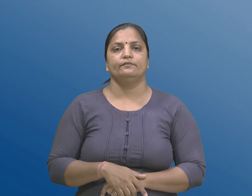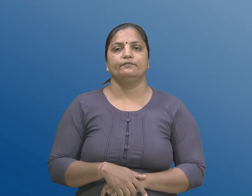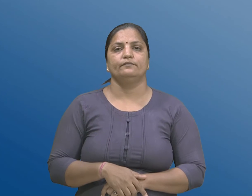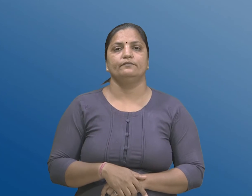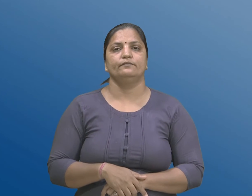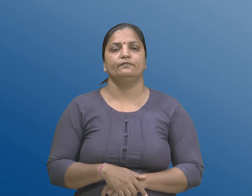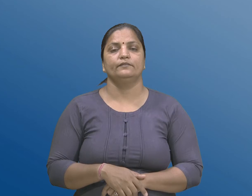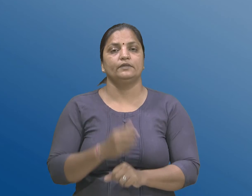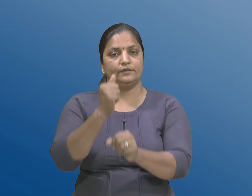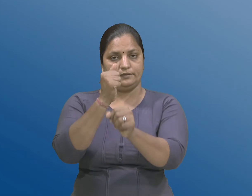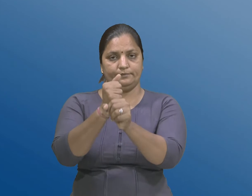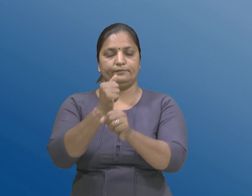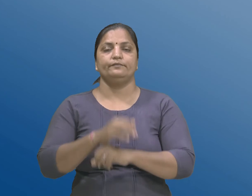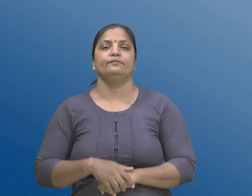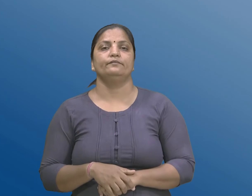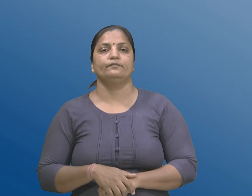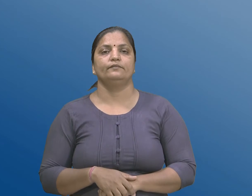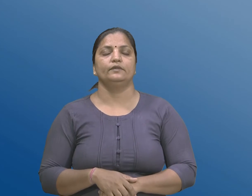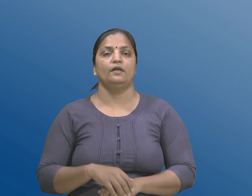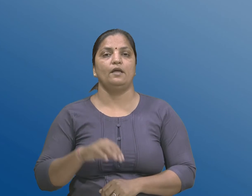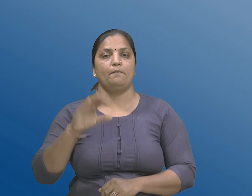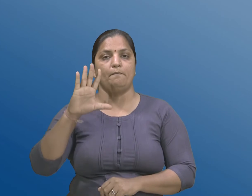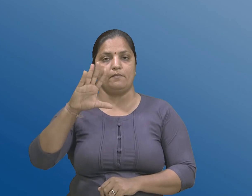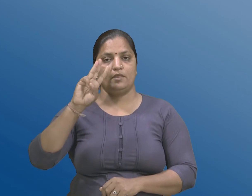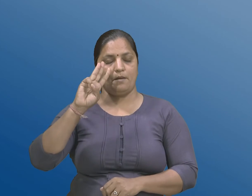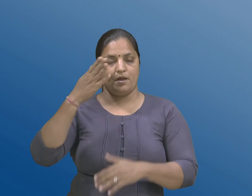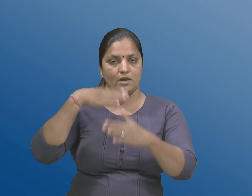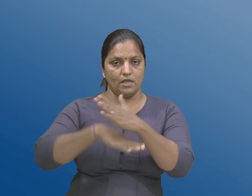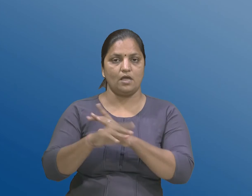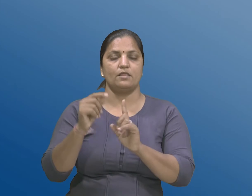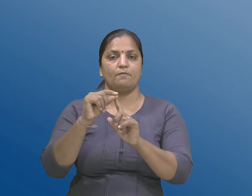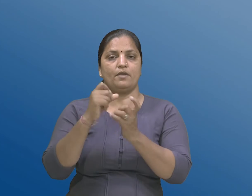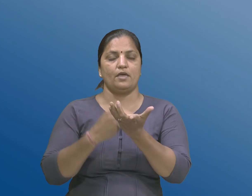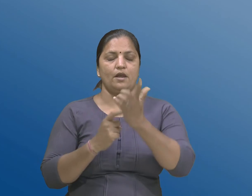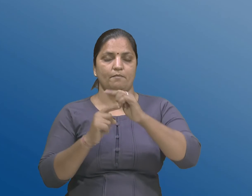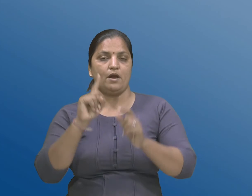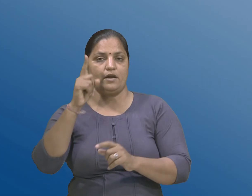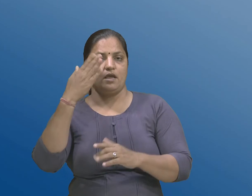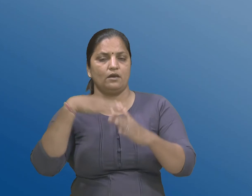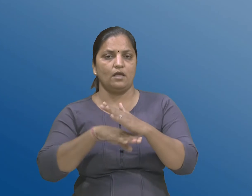जी, खंड 53 ना पेटा खंड 1 हिठळ करवानी अपील नों समय गाओ